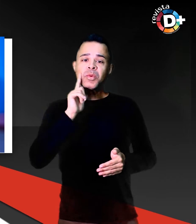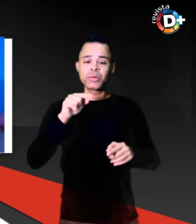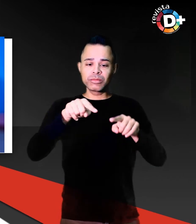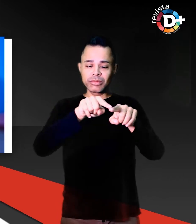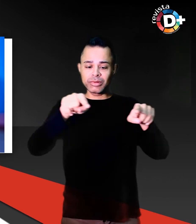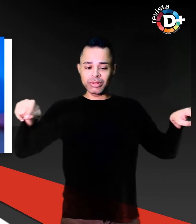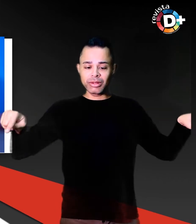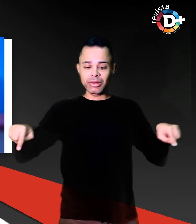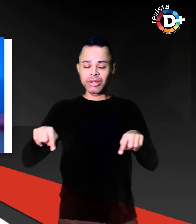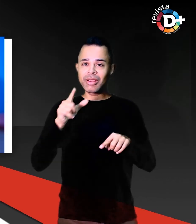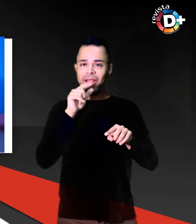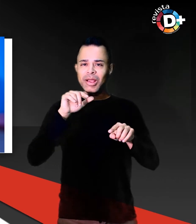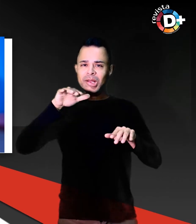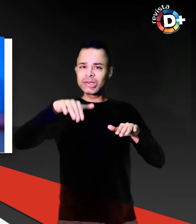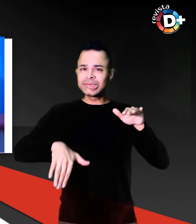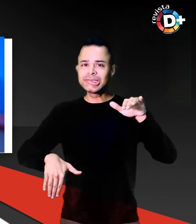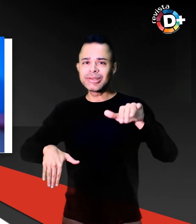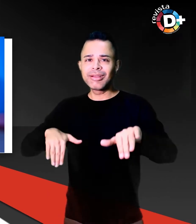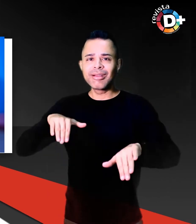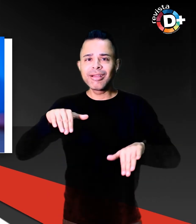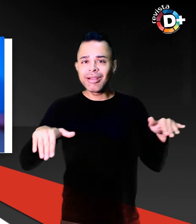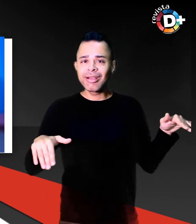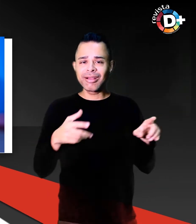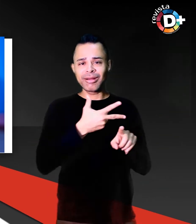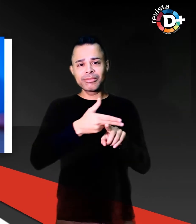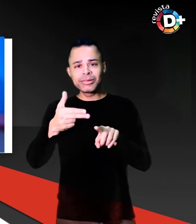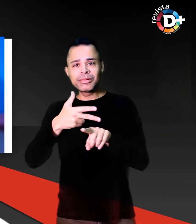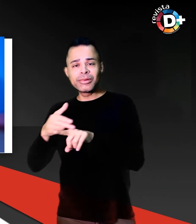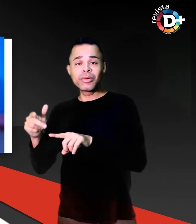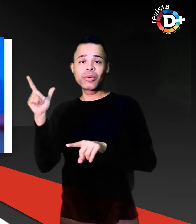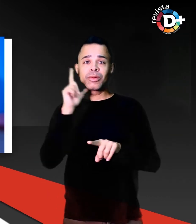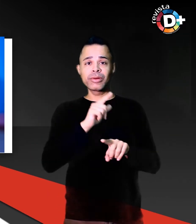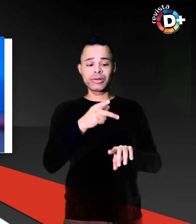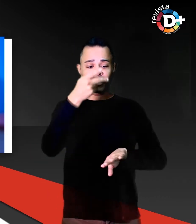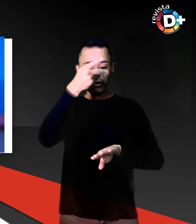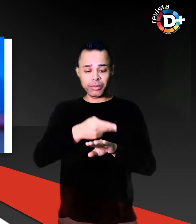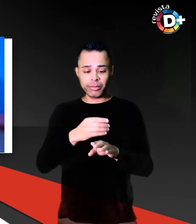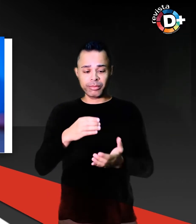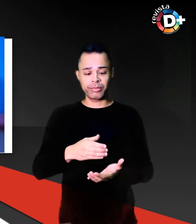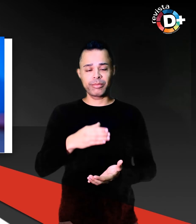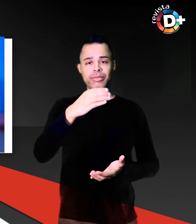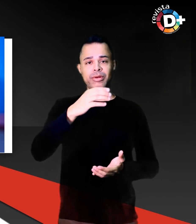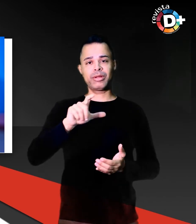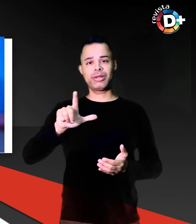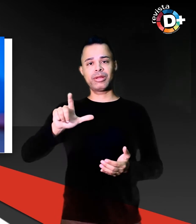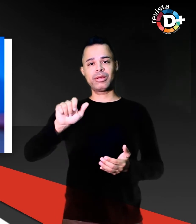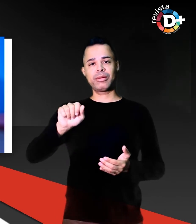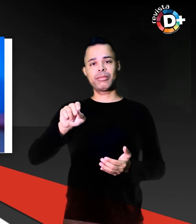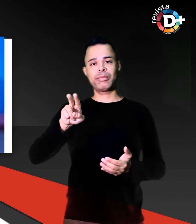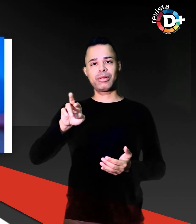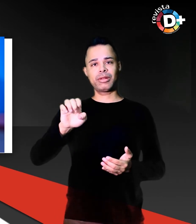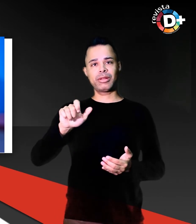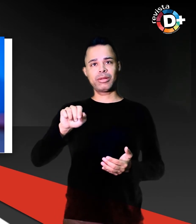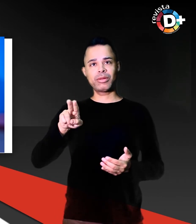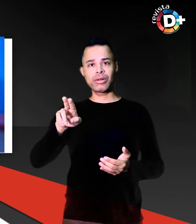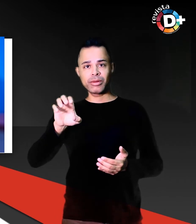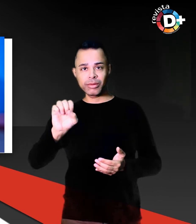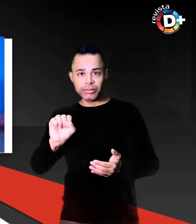o Oscar do esporte. O filme está disponível nos cinemas de São Paulo, do Rio de Janeiro,